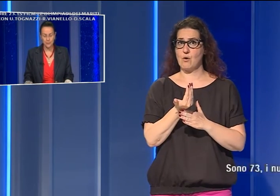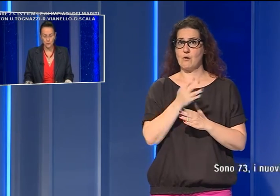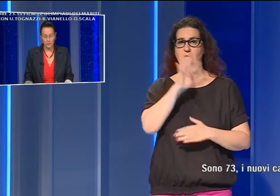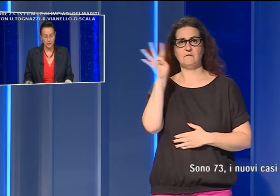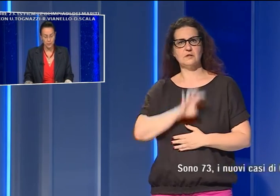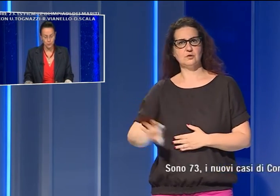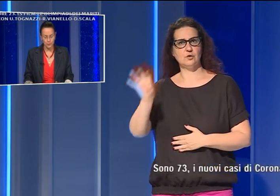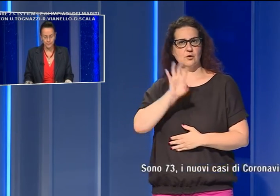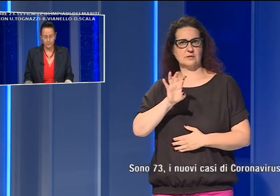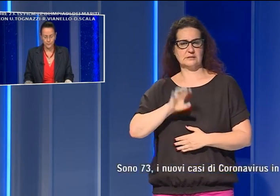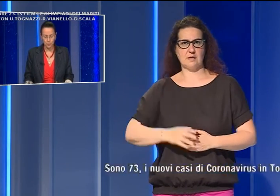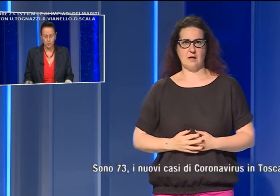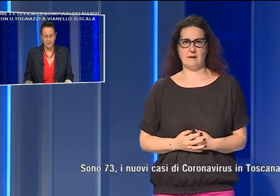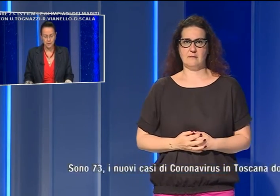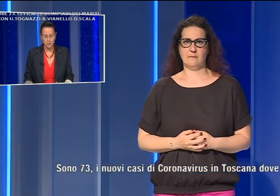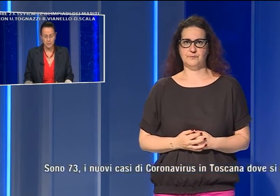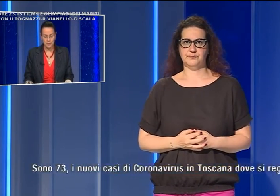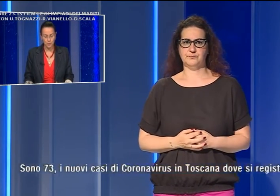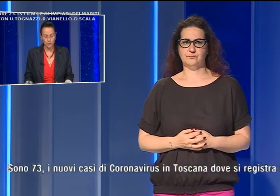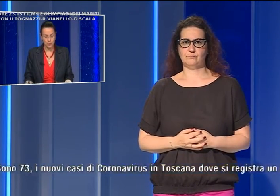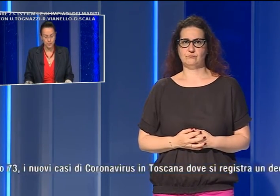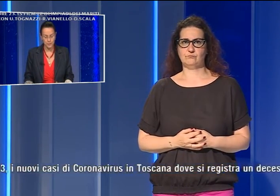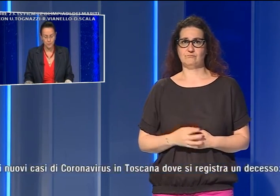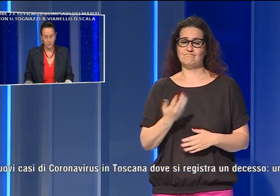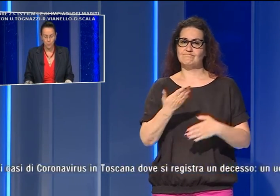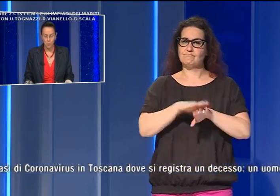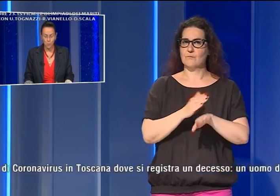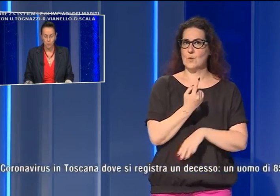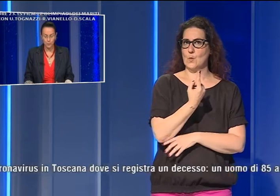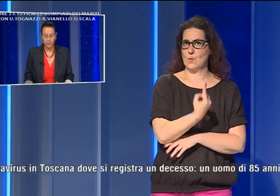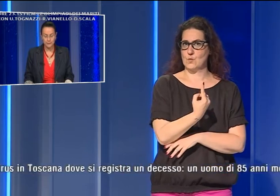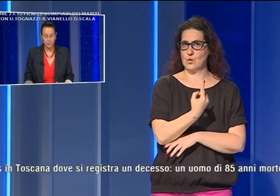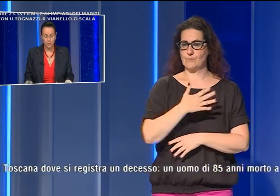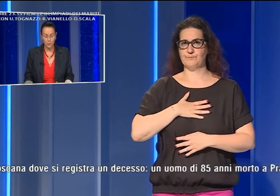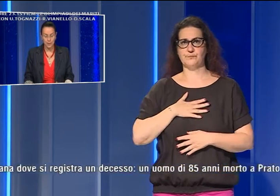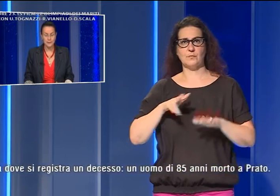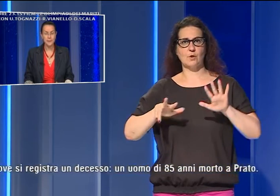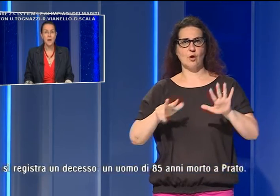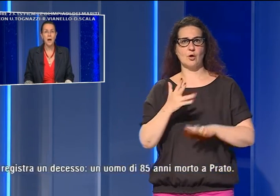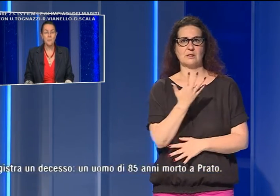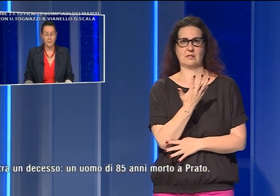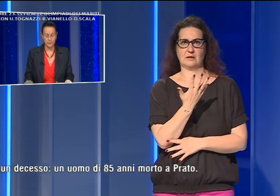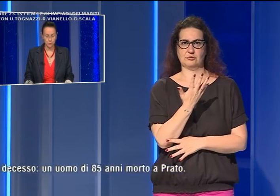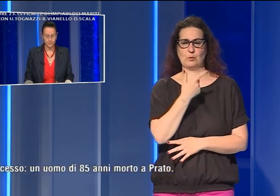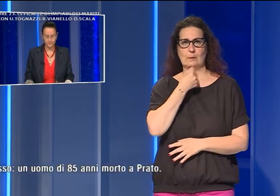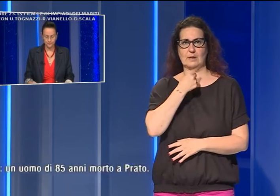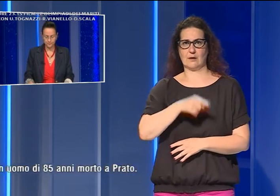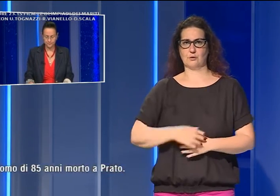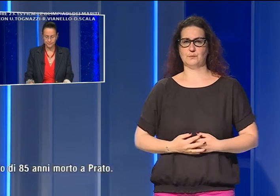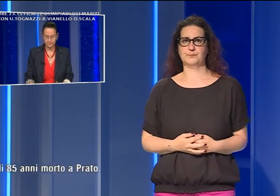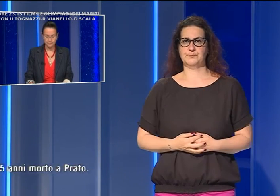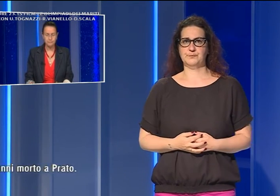nella nostra regione, dove si registra un decesso, un uomo di 85 anni a Prato.